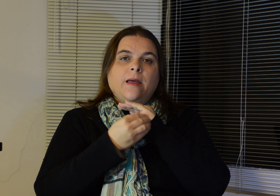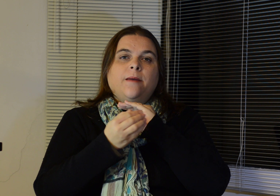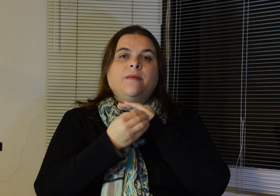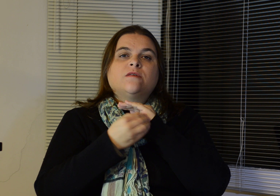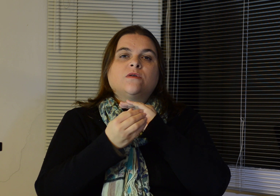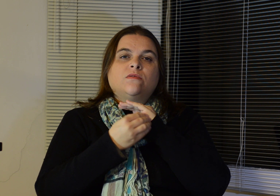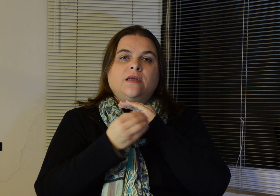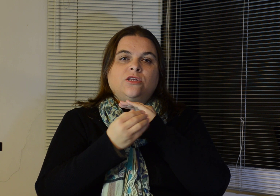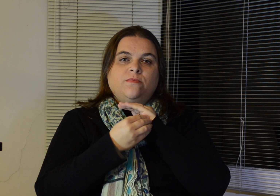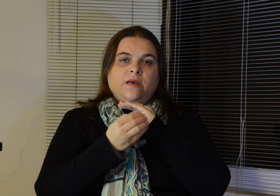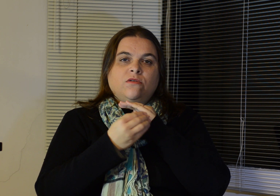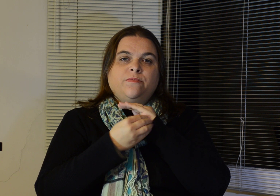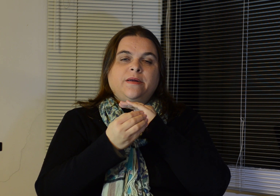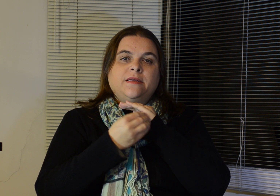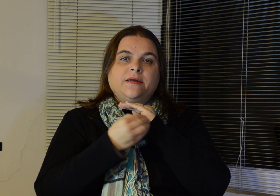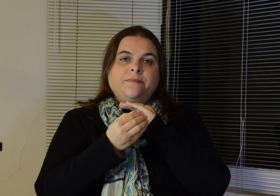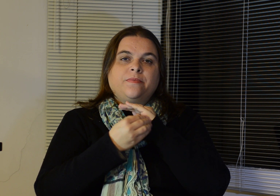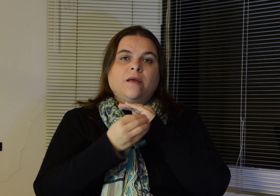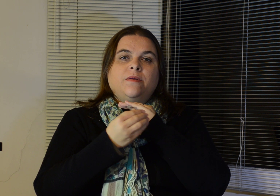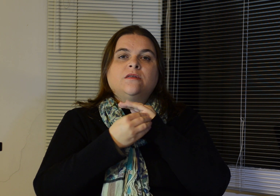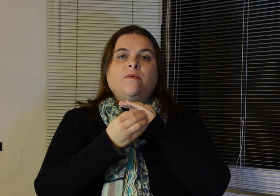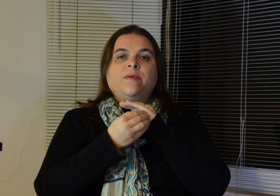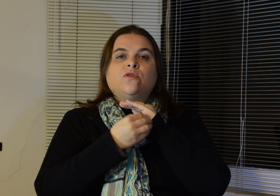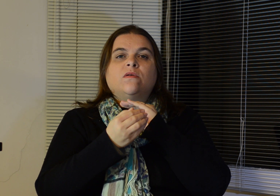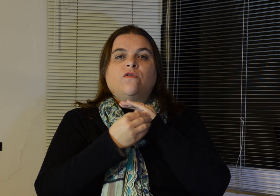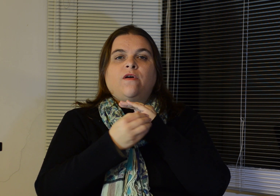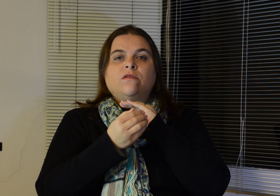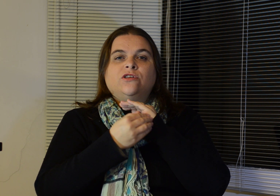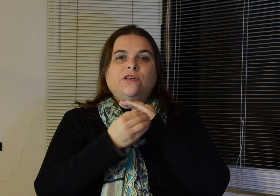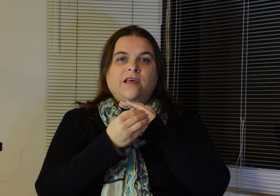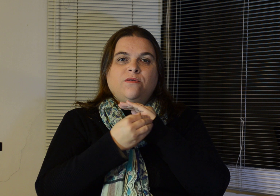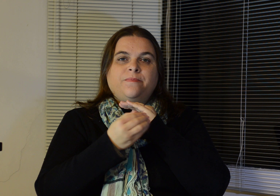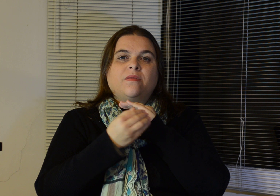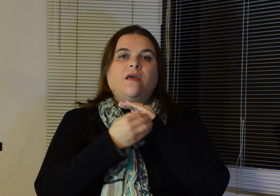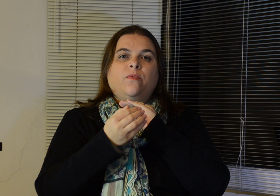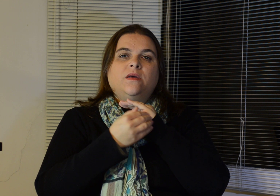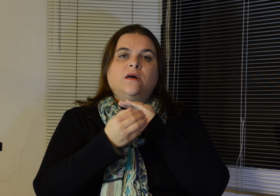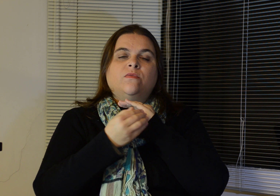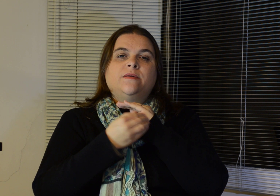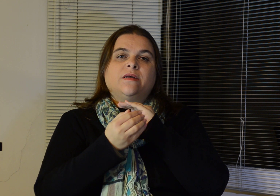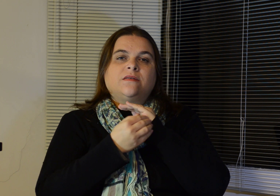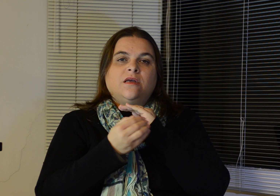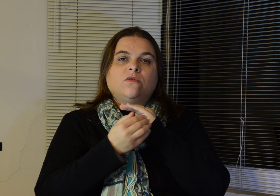Mesmo que eu tenha este medo de perder, principalmente quando eu falo de dinheiro, eu me amo e me aceito